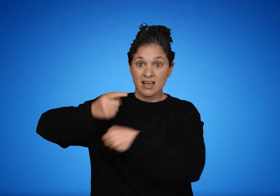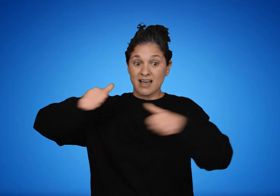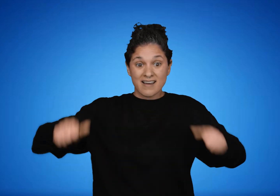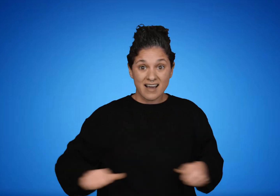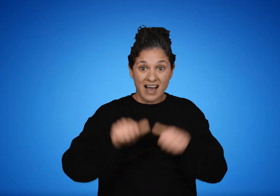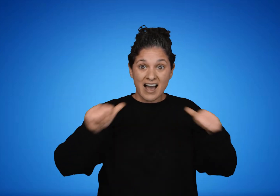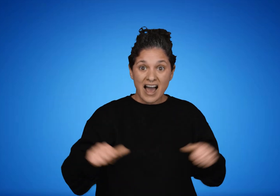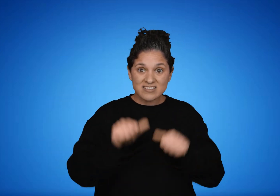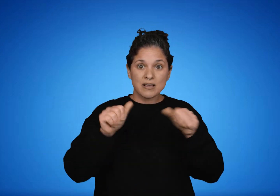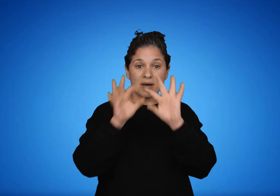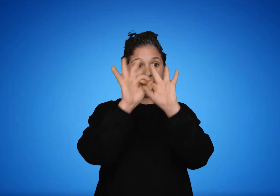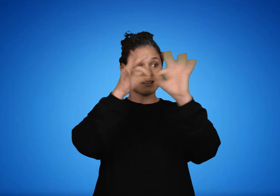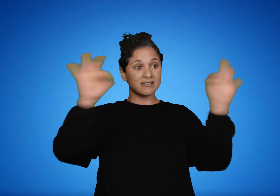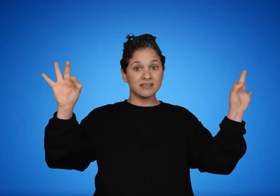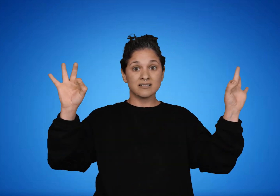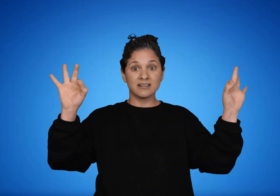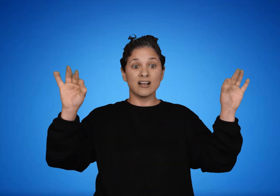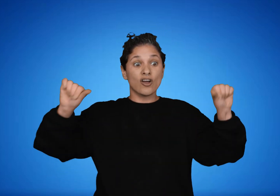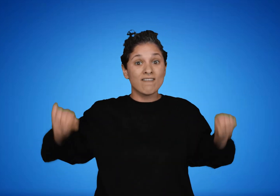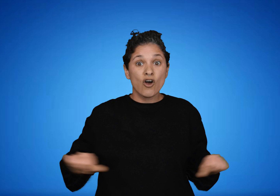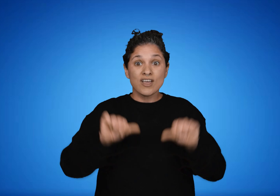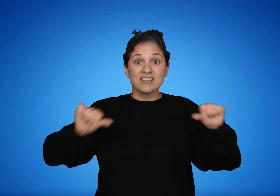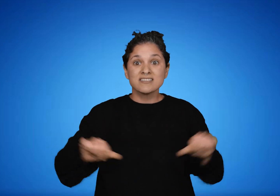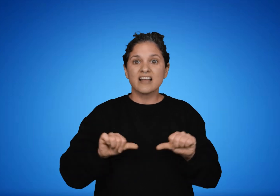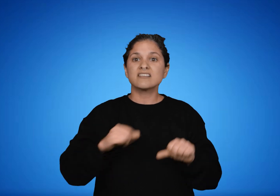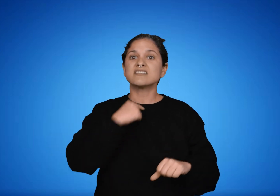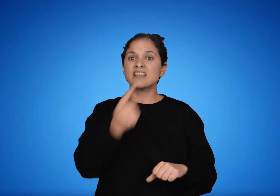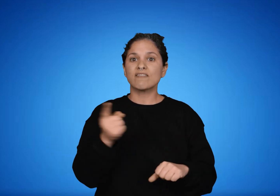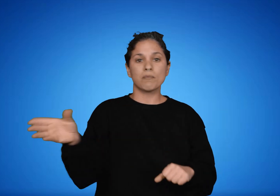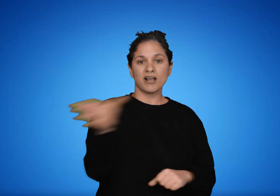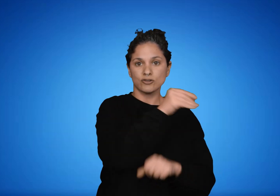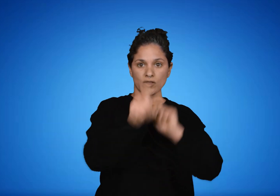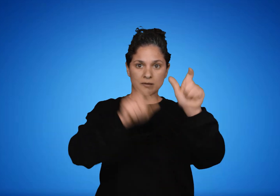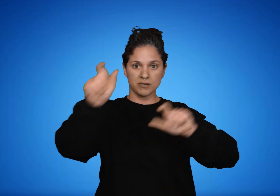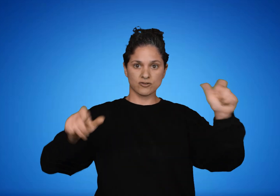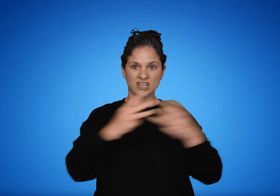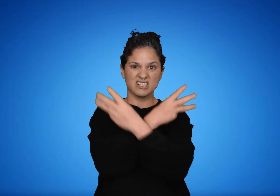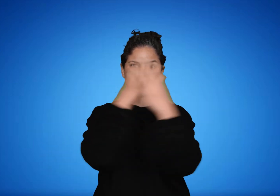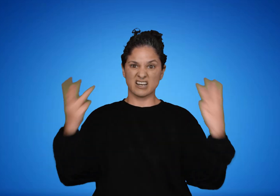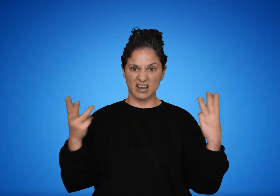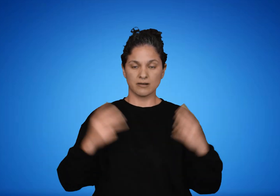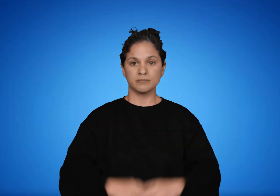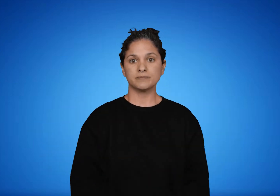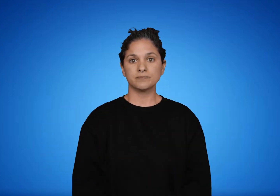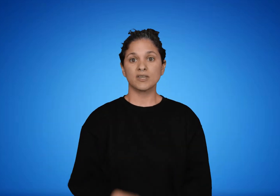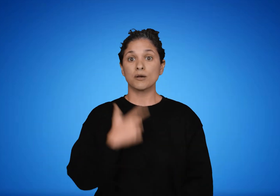Obra de manera tal que puedas querer que la máxima de tu acción se convierta en ley universal. Un ejemplo.